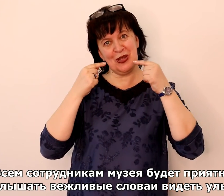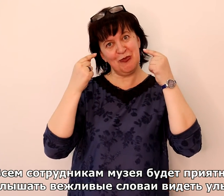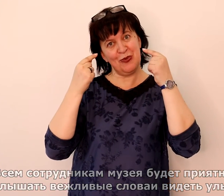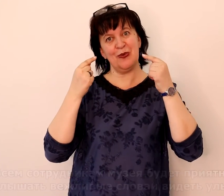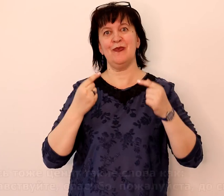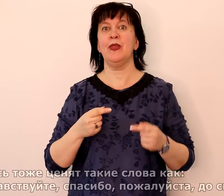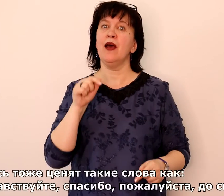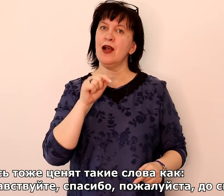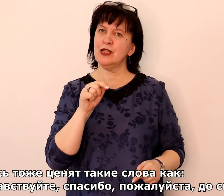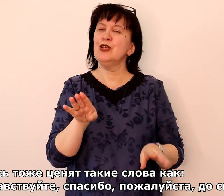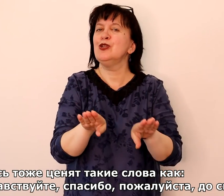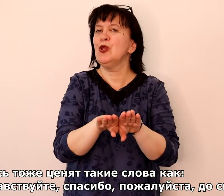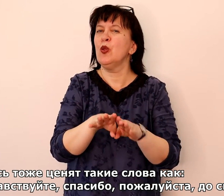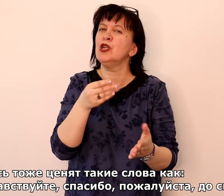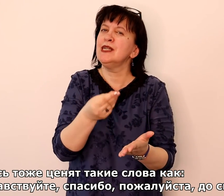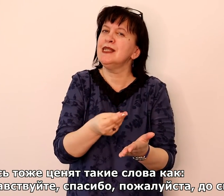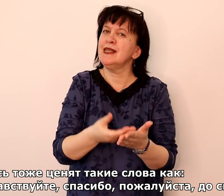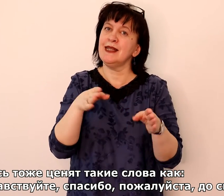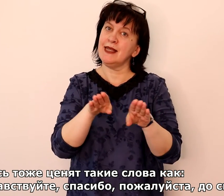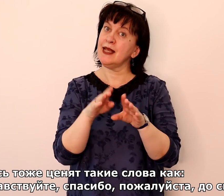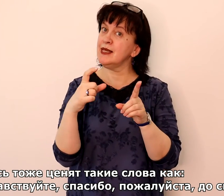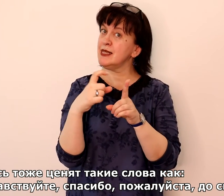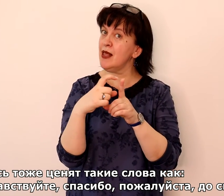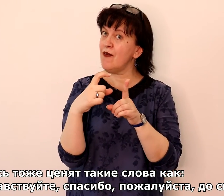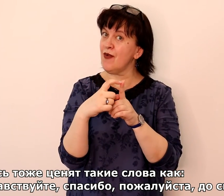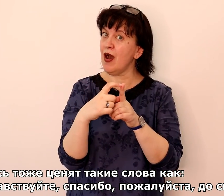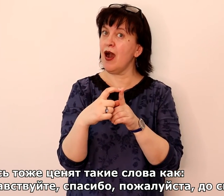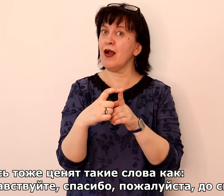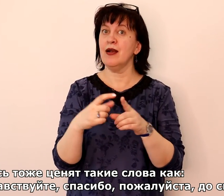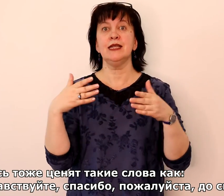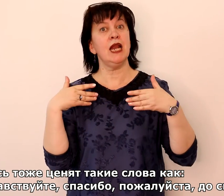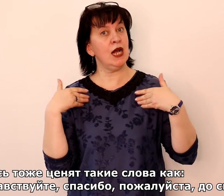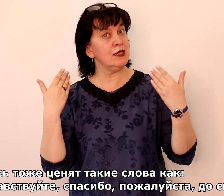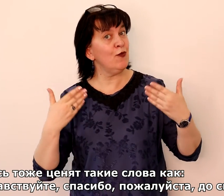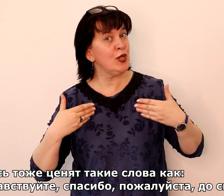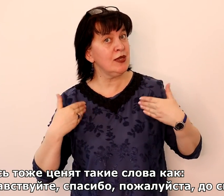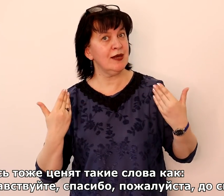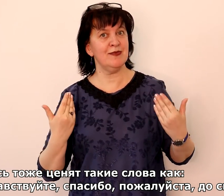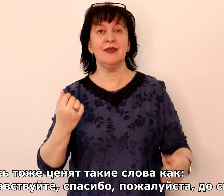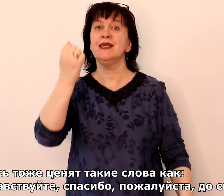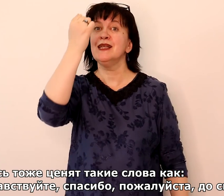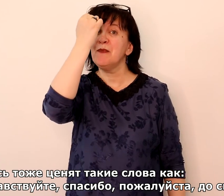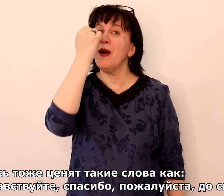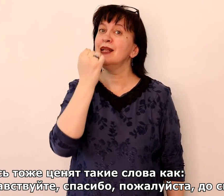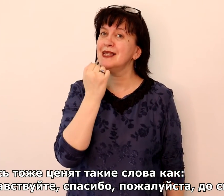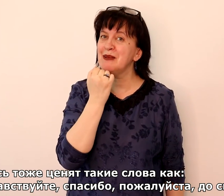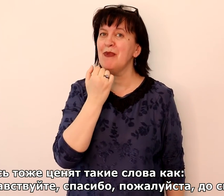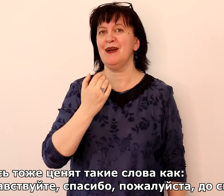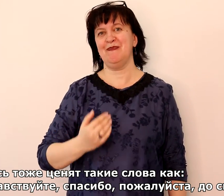Здесь тоже ценят такие слова, как «Здравствуйте», «Спасибо», «Пожалуйста»,